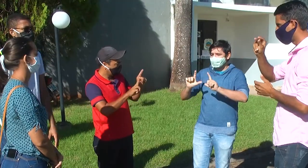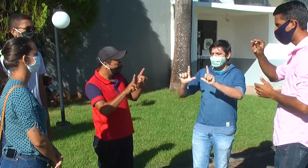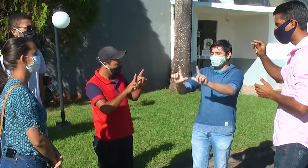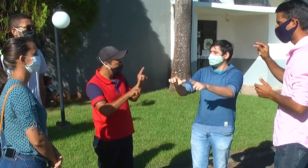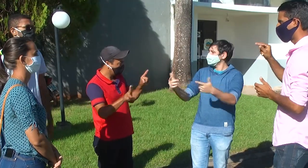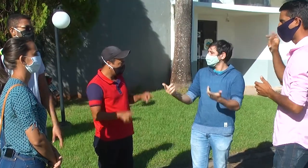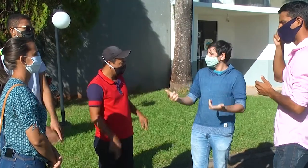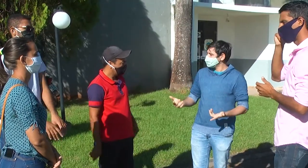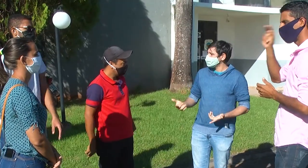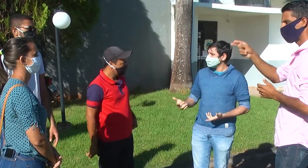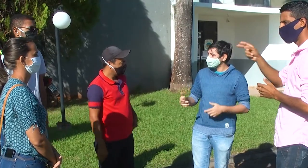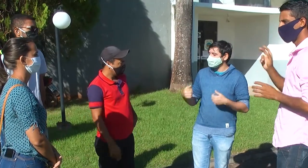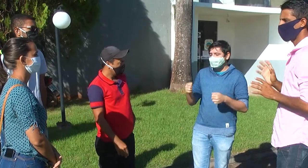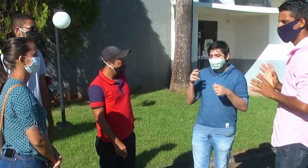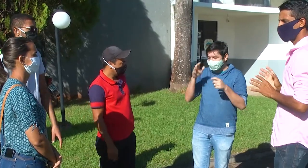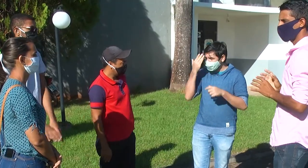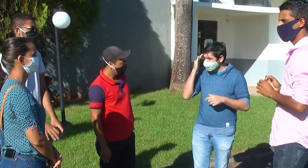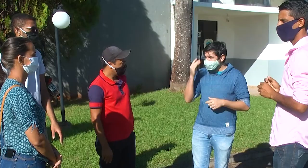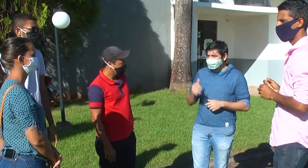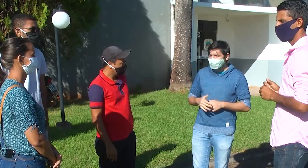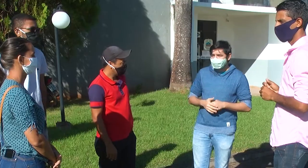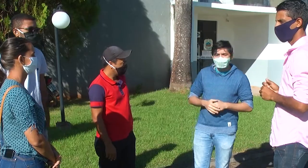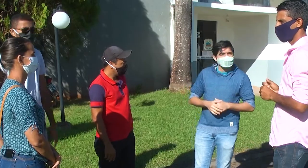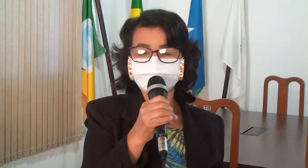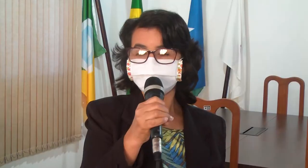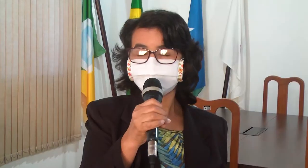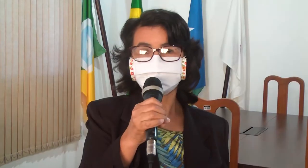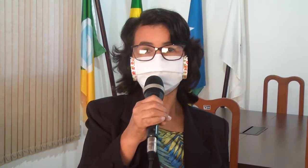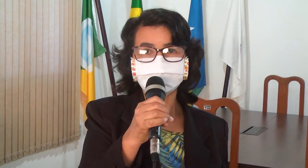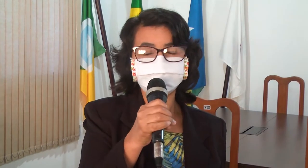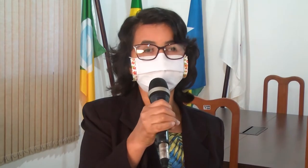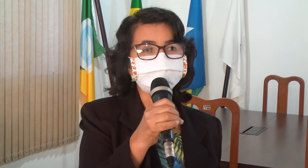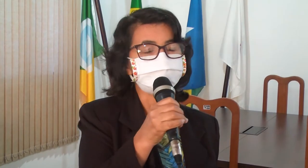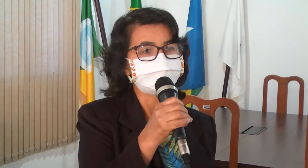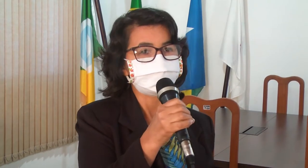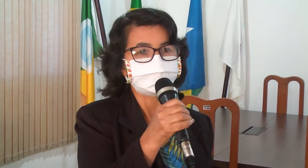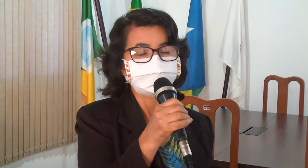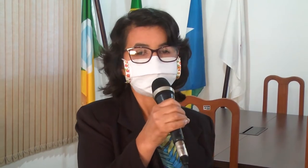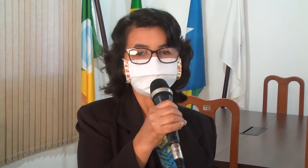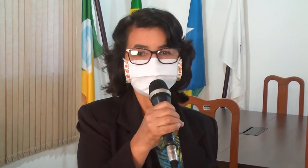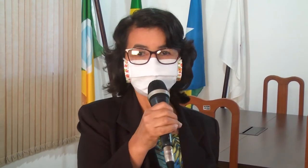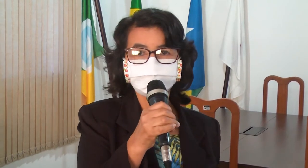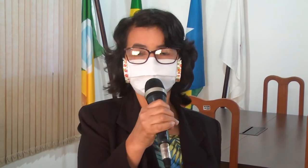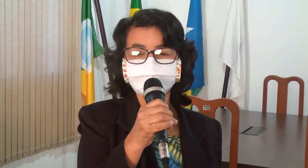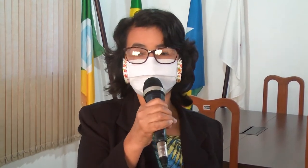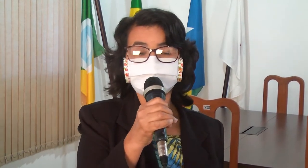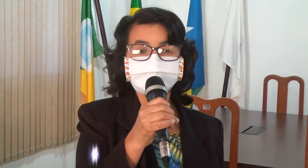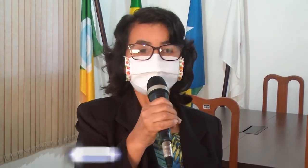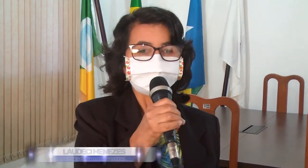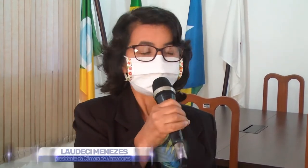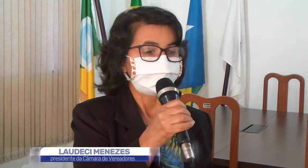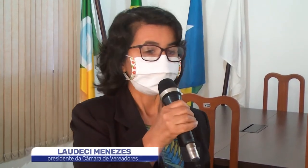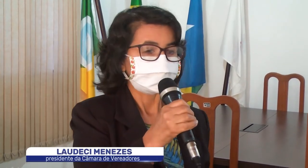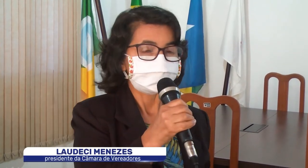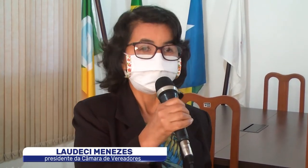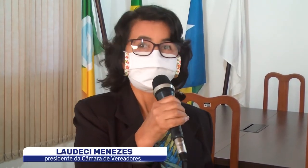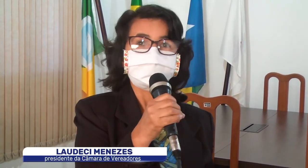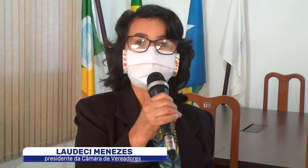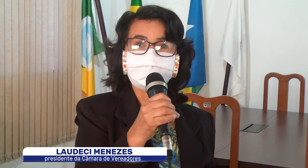como do Executivo, para uma melhor solução. Convidei o prefeito em exercício, é o Lauro Lopes, para comparecer essa reunião,